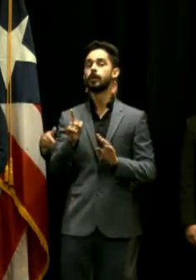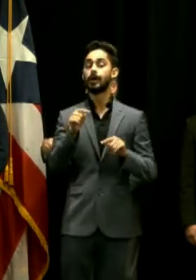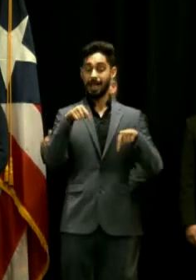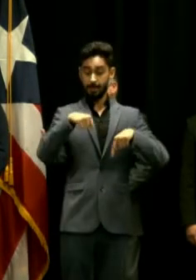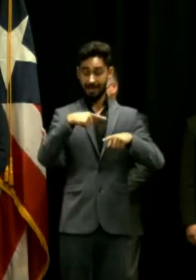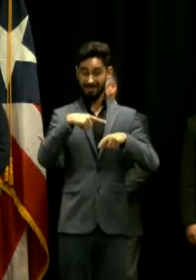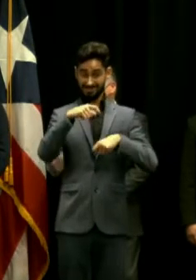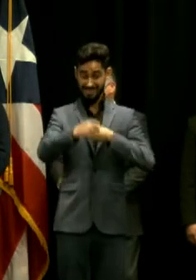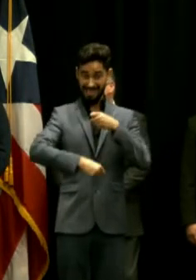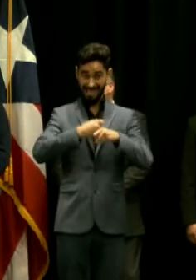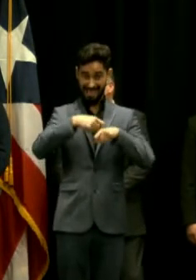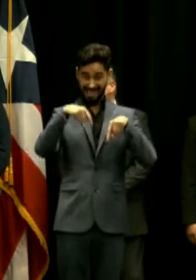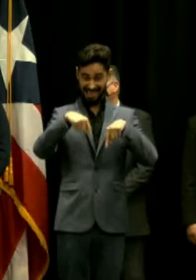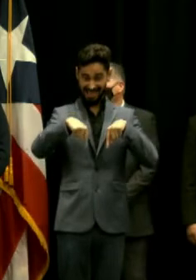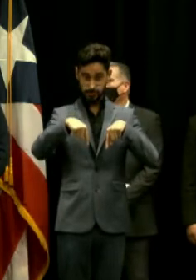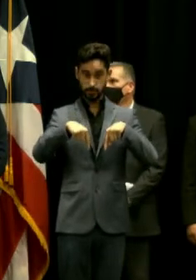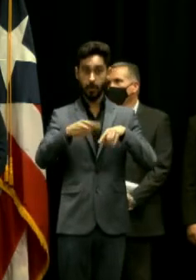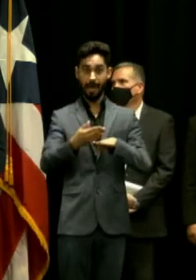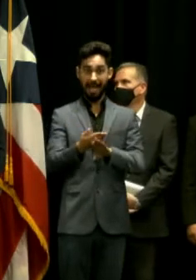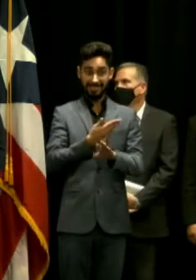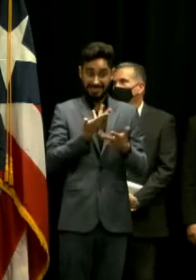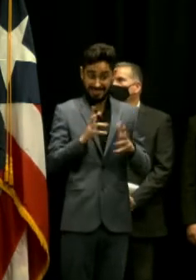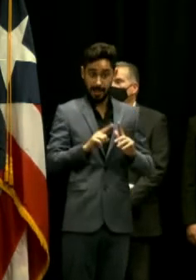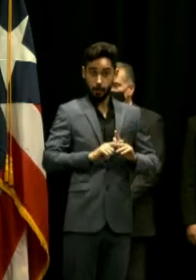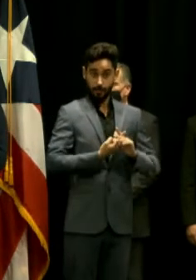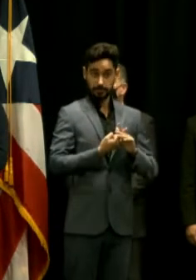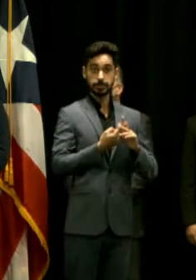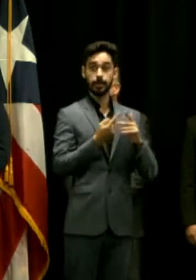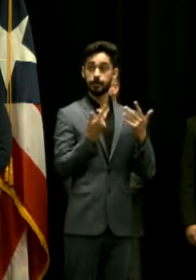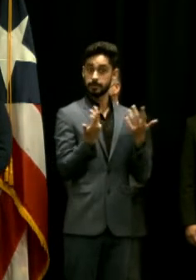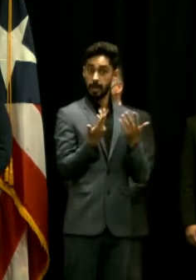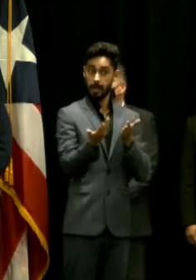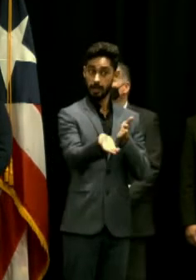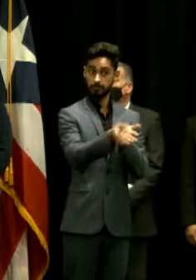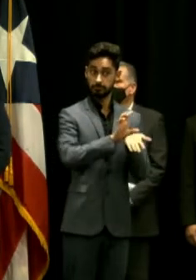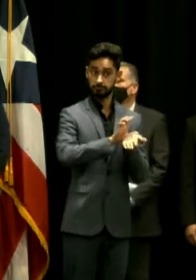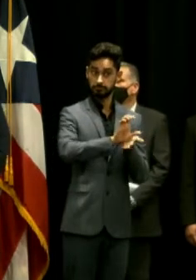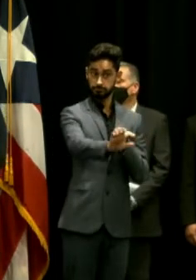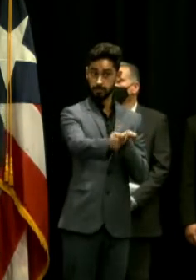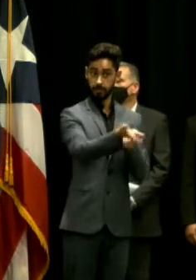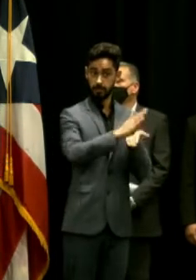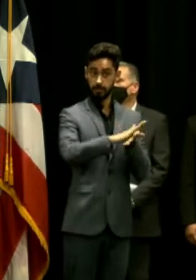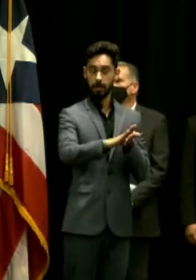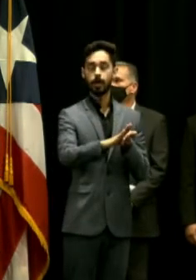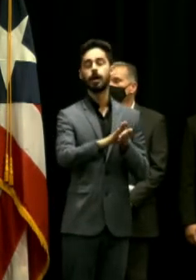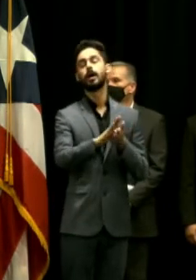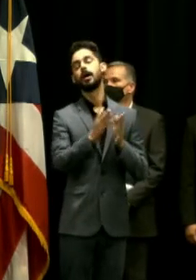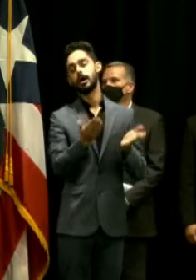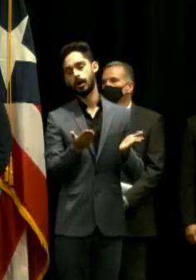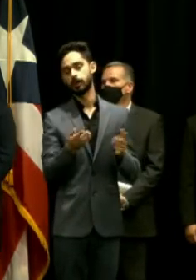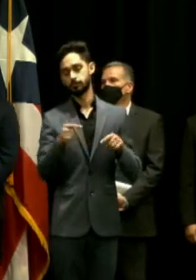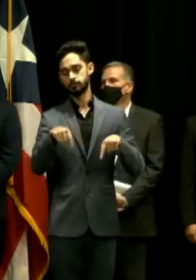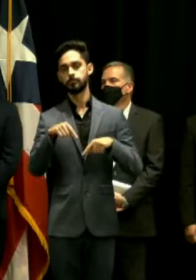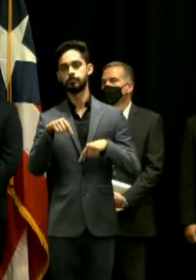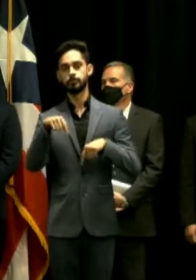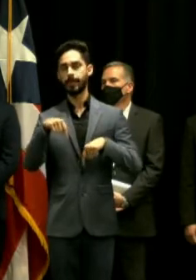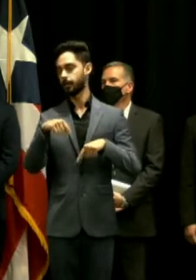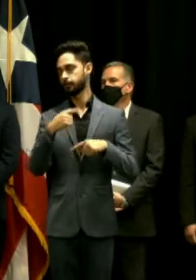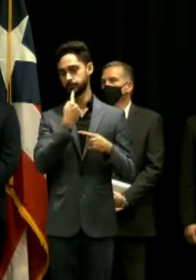este año antes de que finalice el año comienza la demolición comienza antes del final de este año